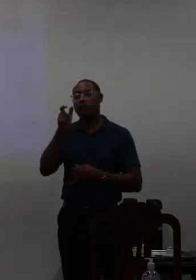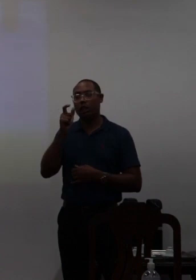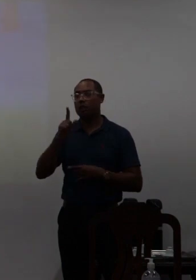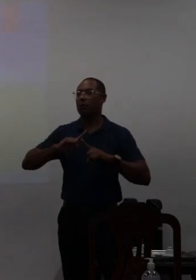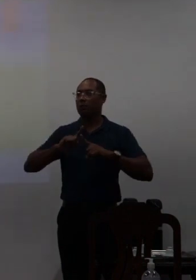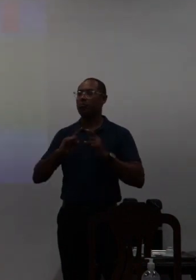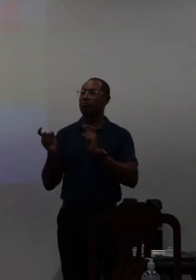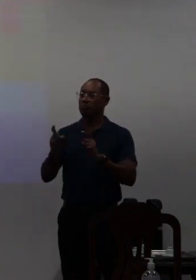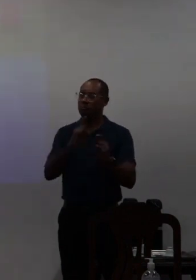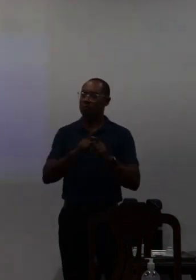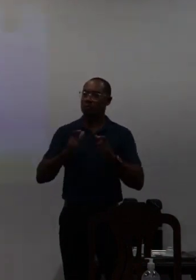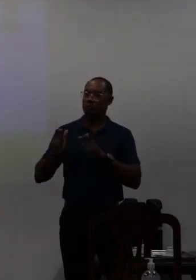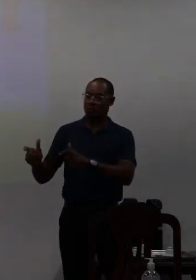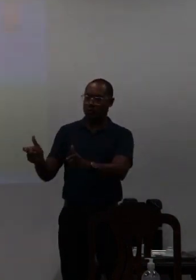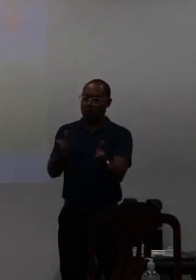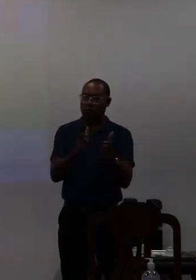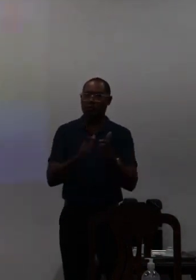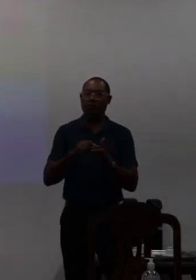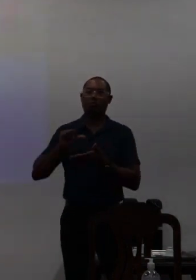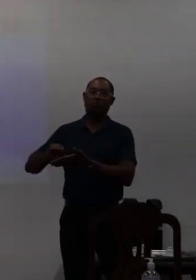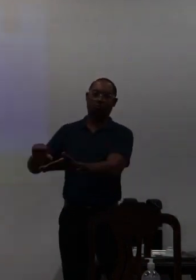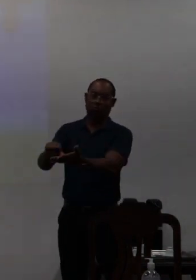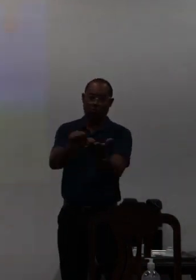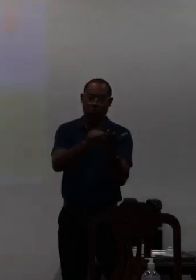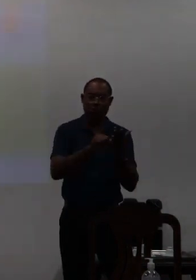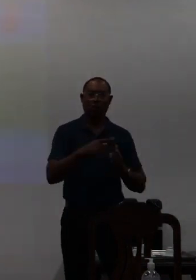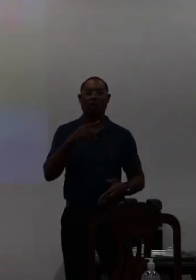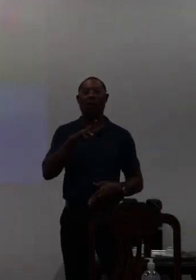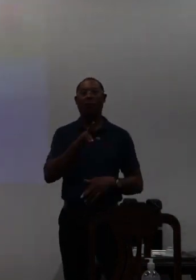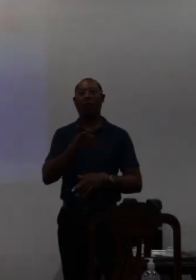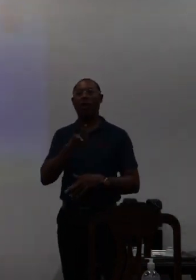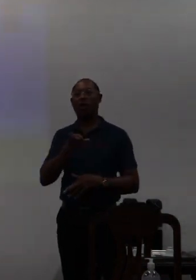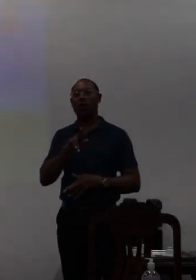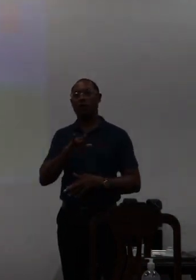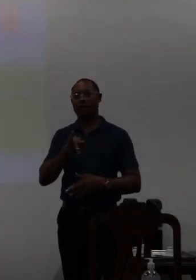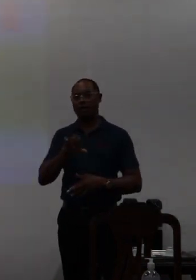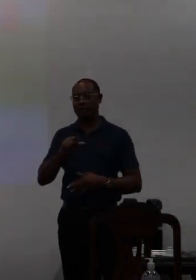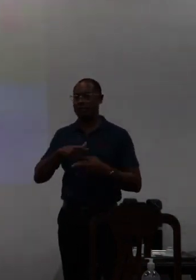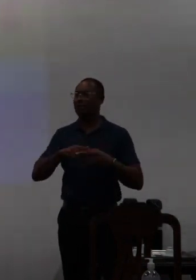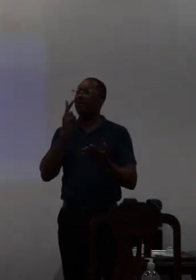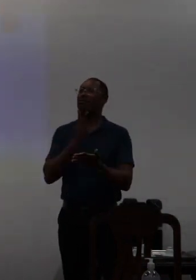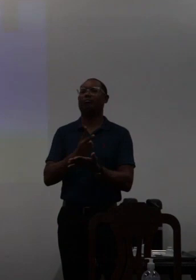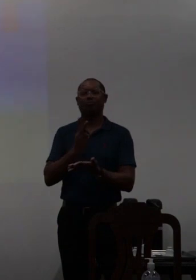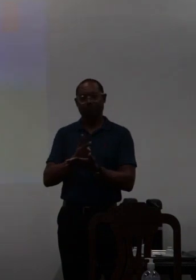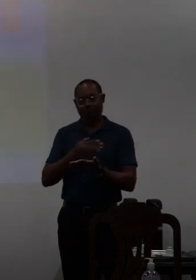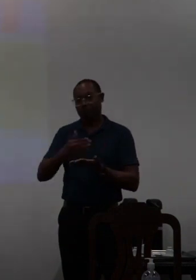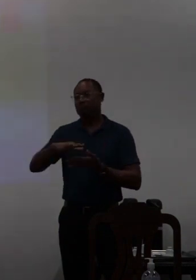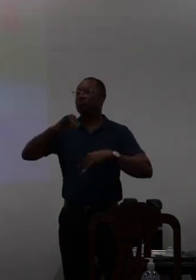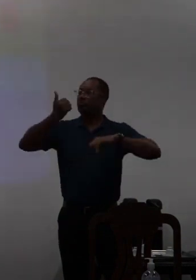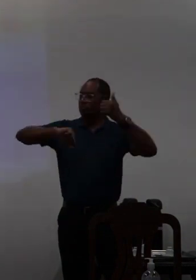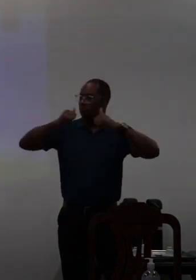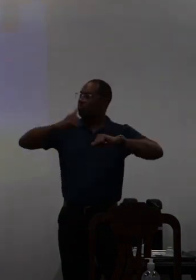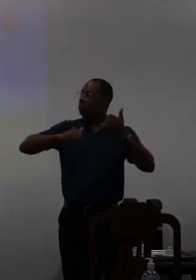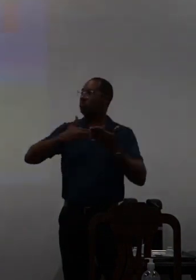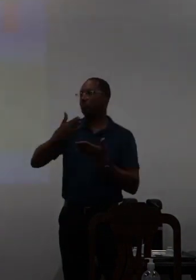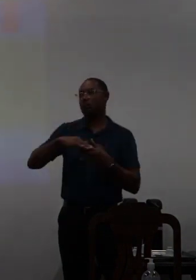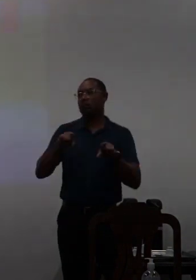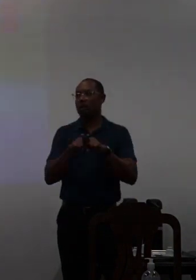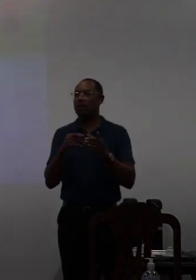nos centros de ensino nas prorretorias era frequente na avaliação